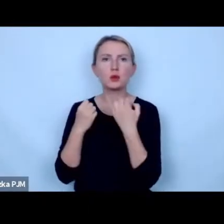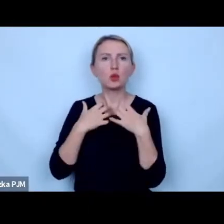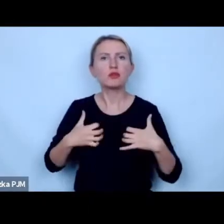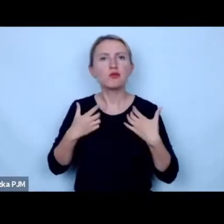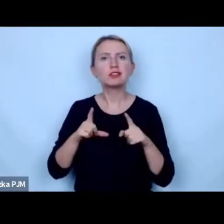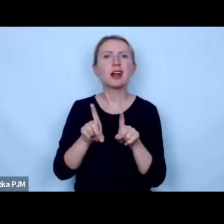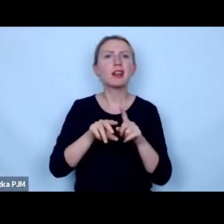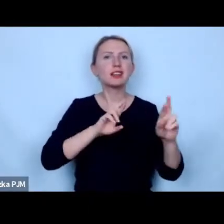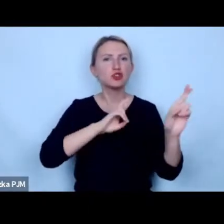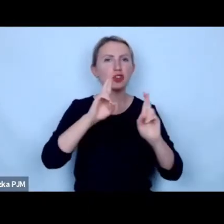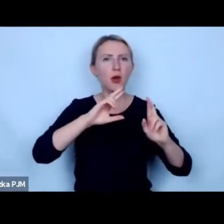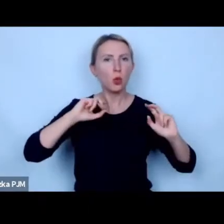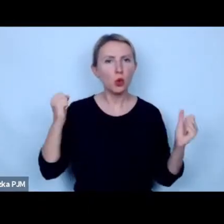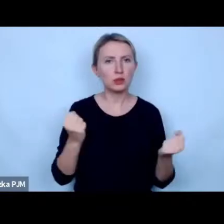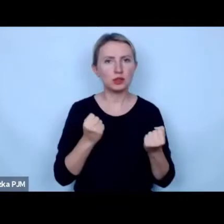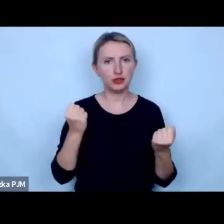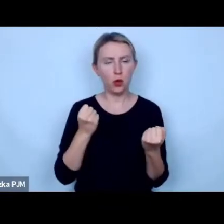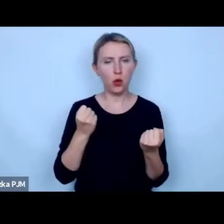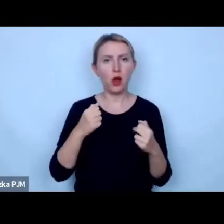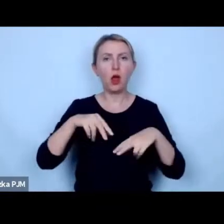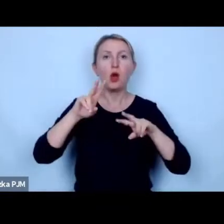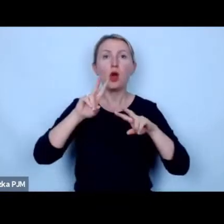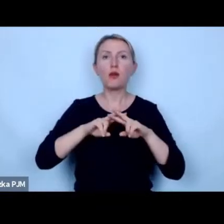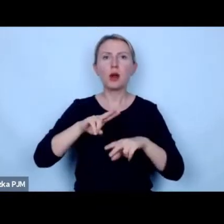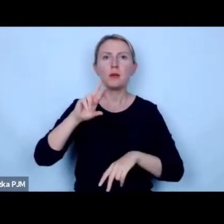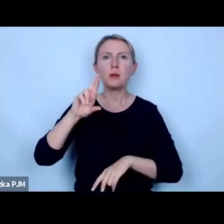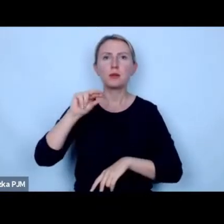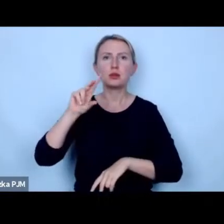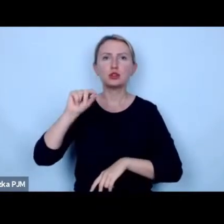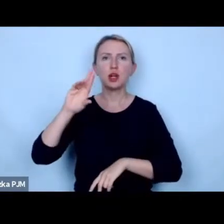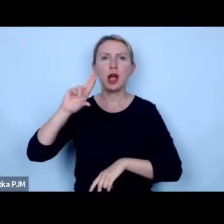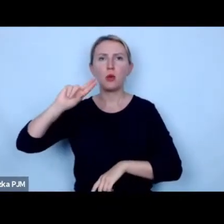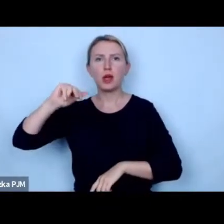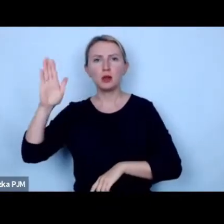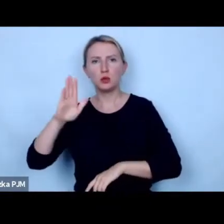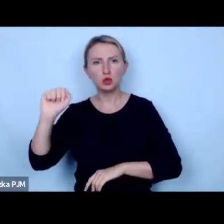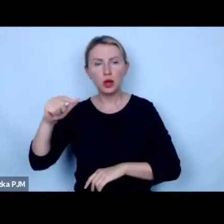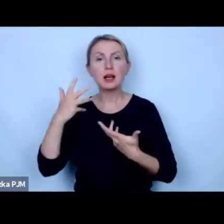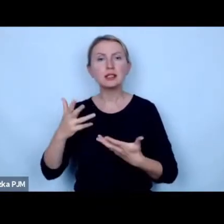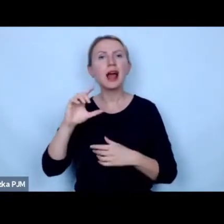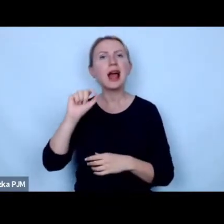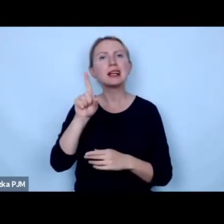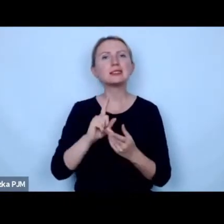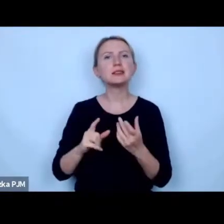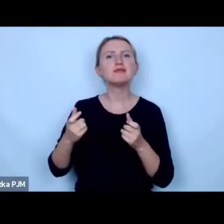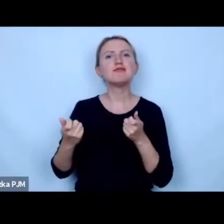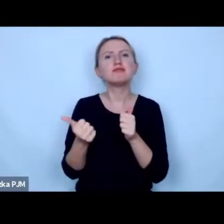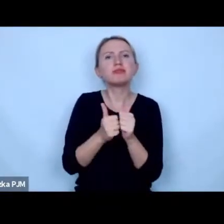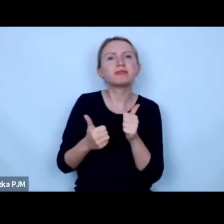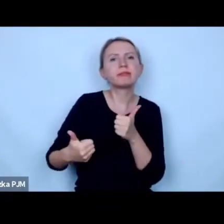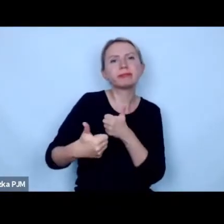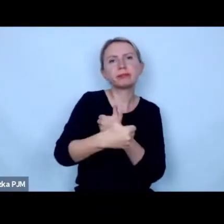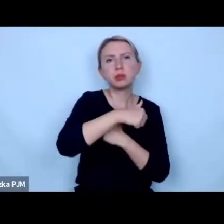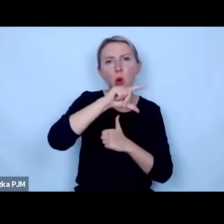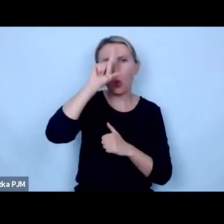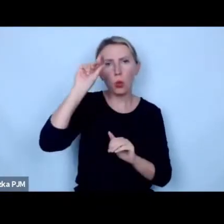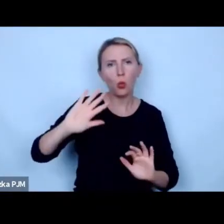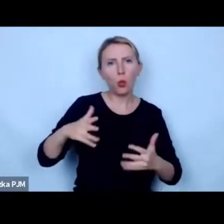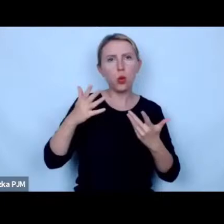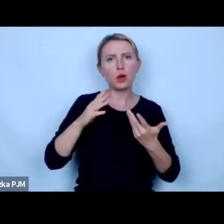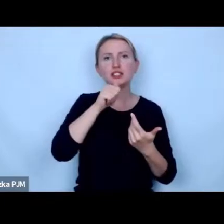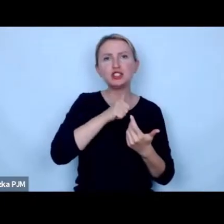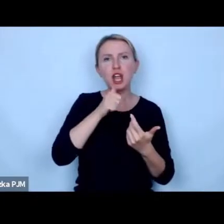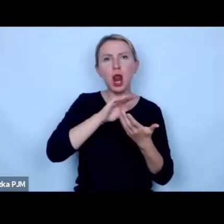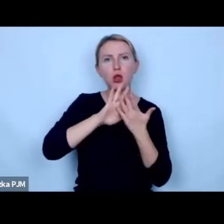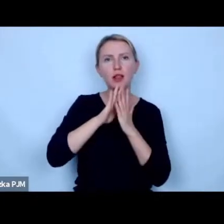reagując działając fundacja prosiaczka Eugeniusza chce by azyl skupiał wokół siebie ludzi sprzyjających zielonej transformacji